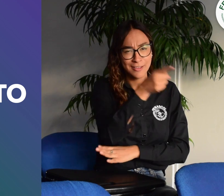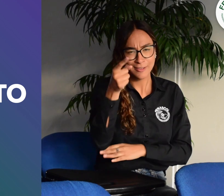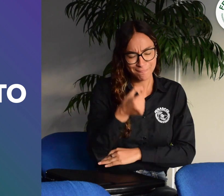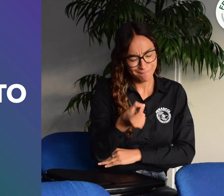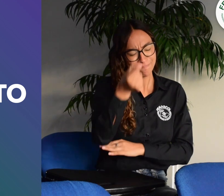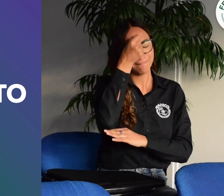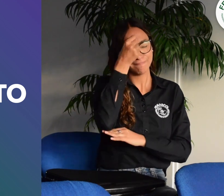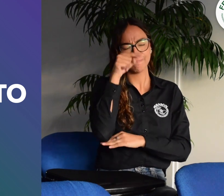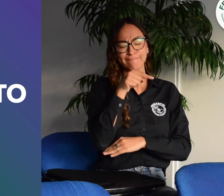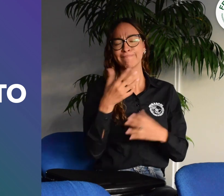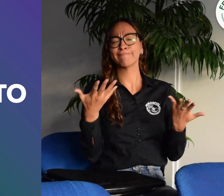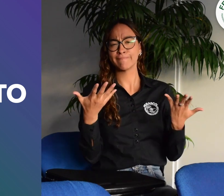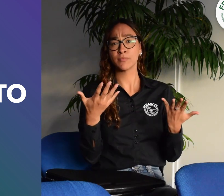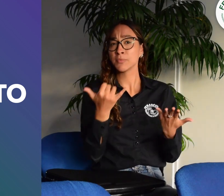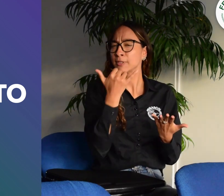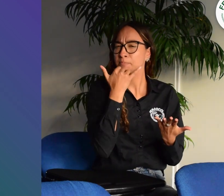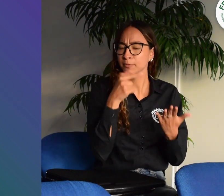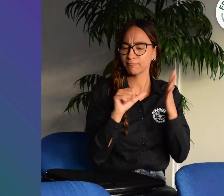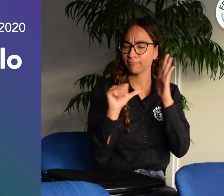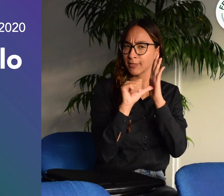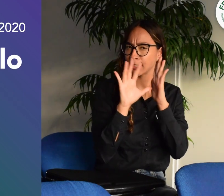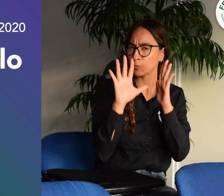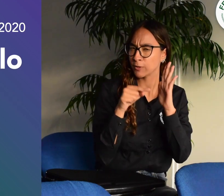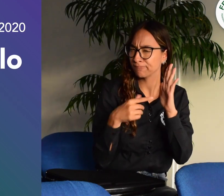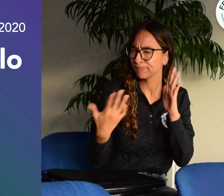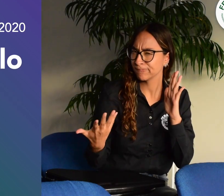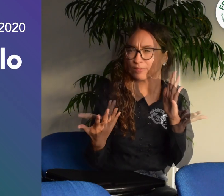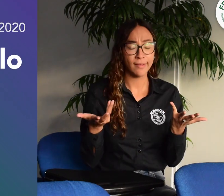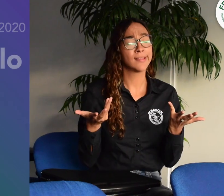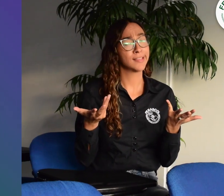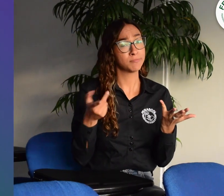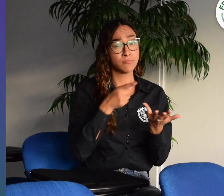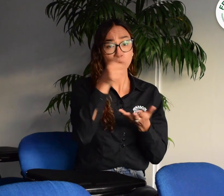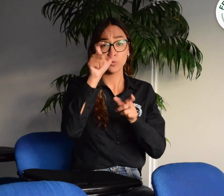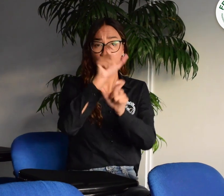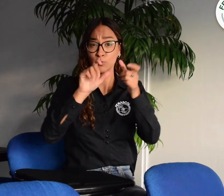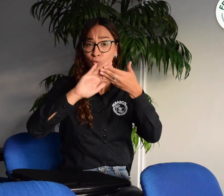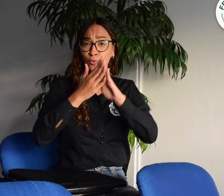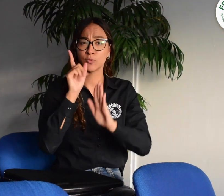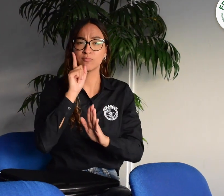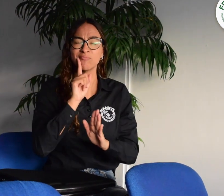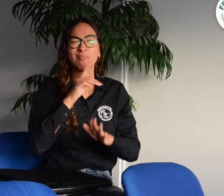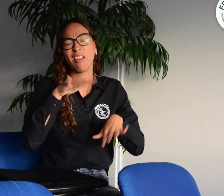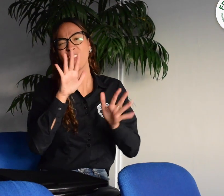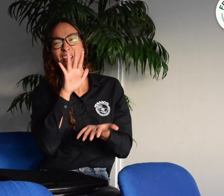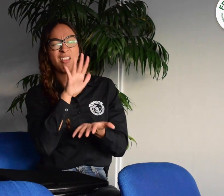preguntarse qué está sucediendo con el cumplimiento del artículo 5. Ustedes, comunidad sorda, no deben conformarse